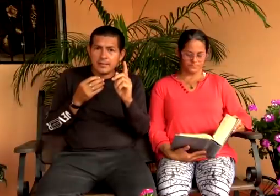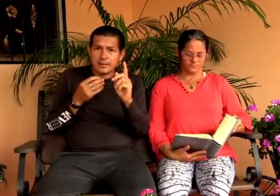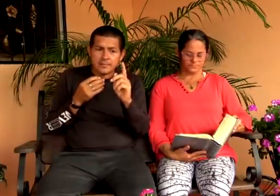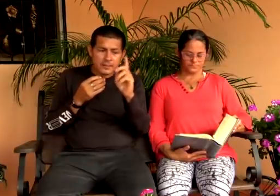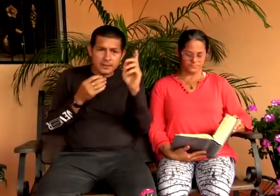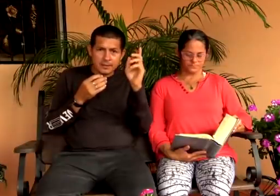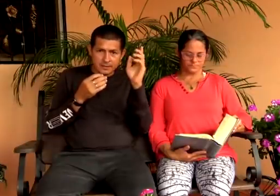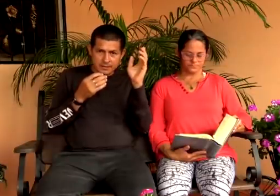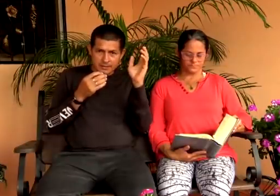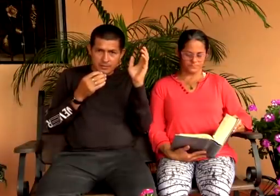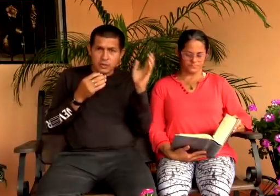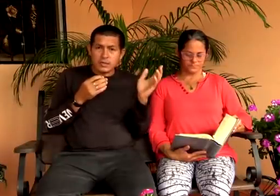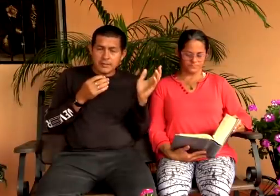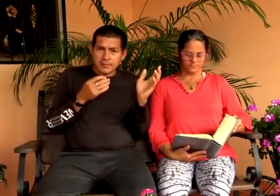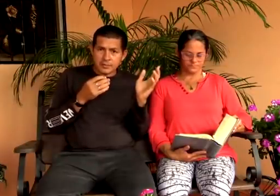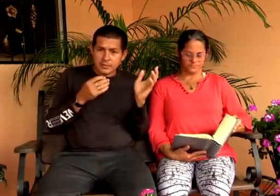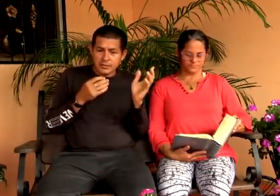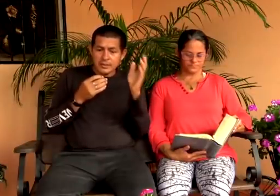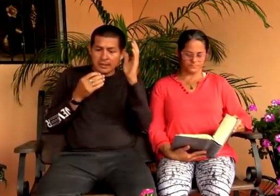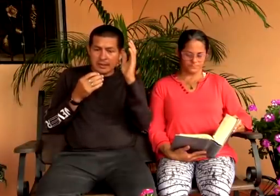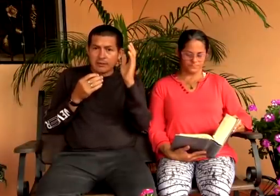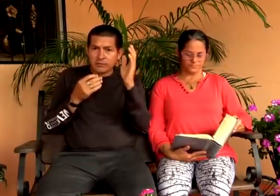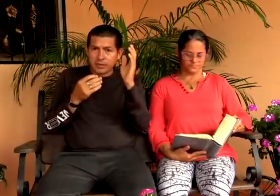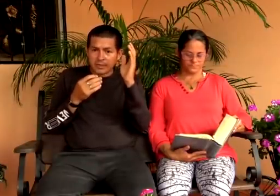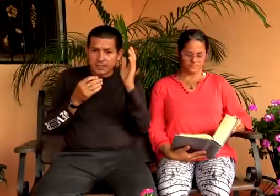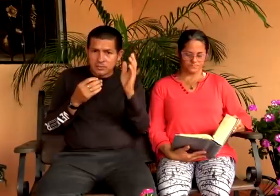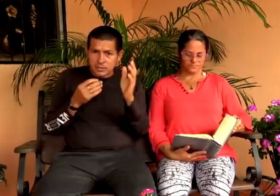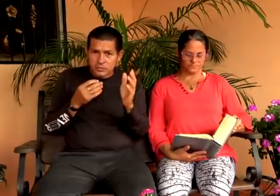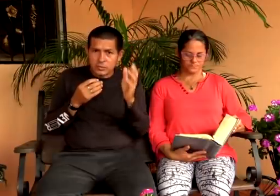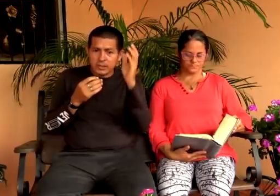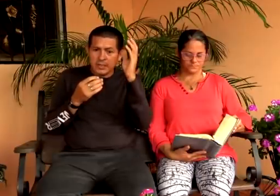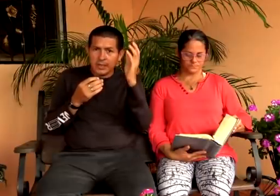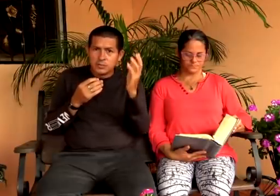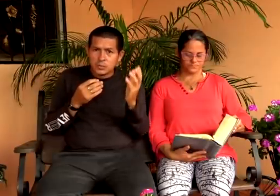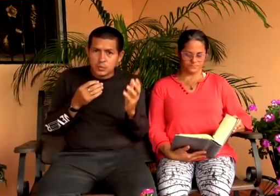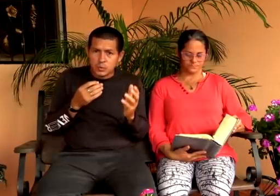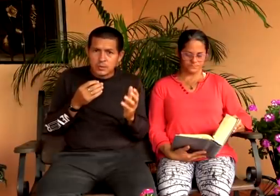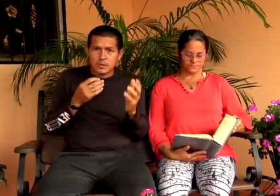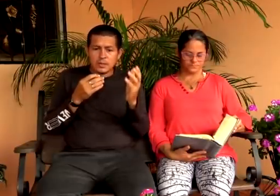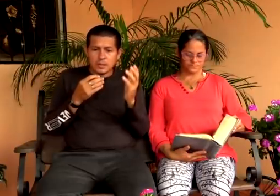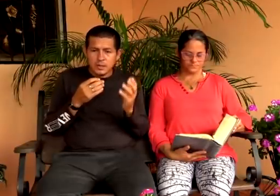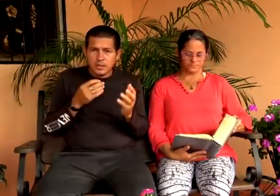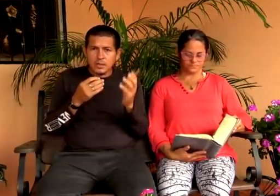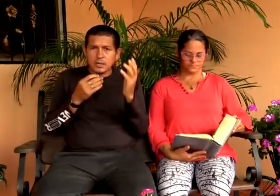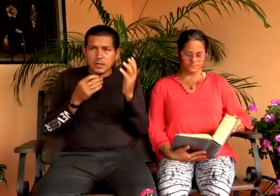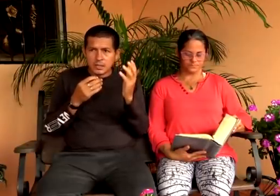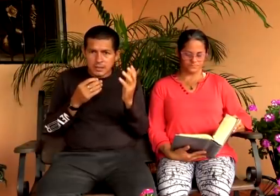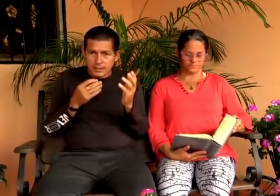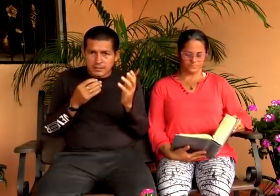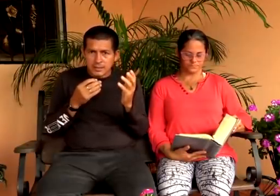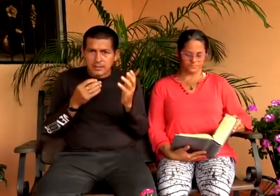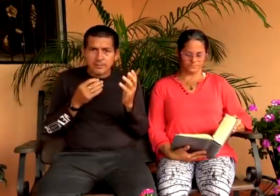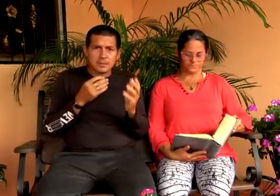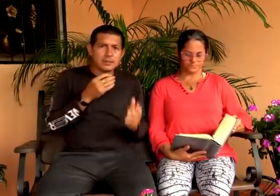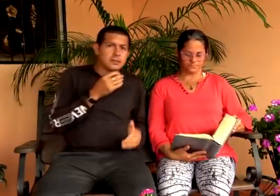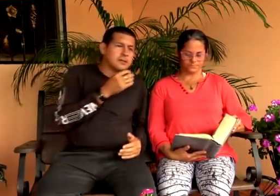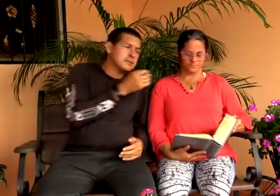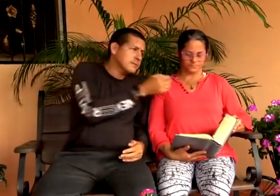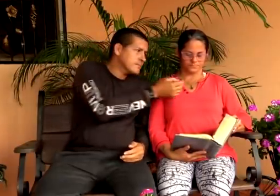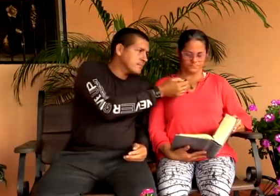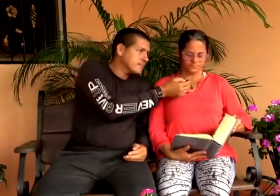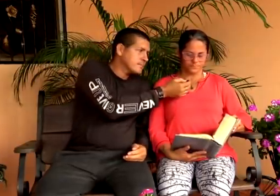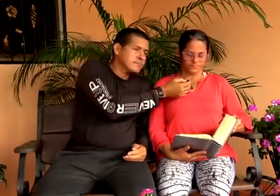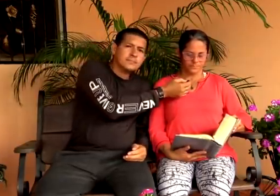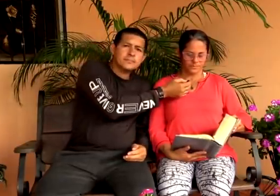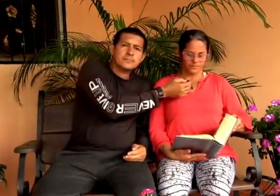libres. ¿Dónde la vamos a conocer? A conocer en Cristo Jesús y en su iglesia. Repítelo otra